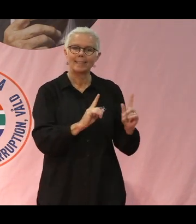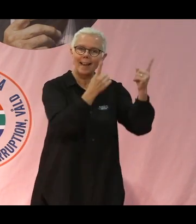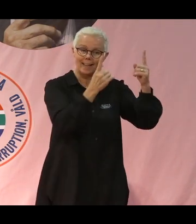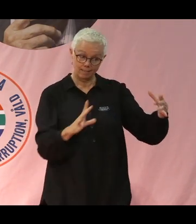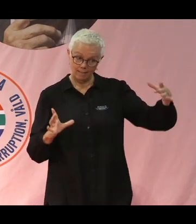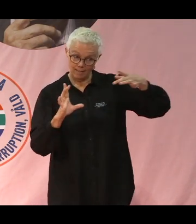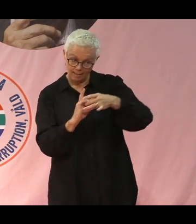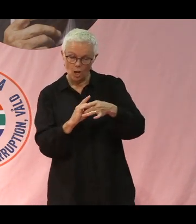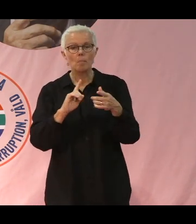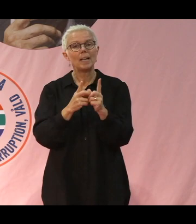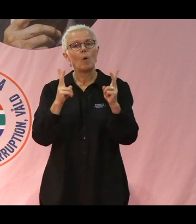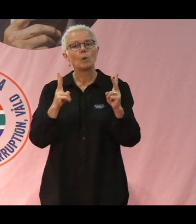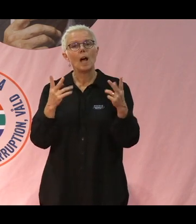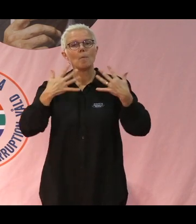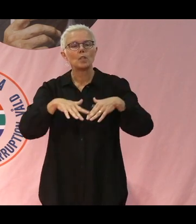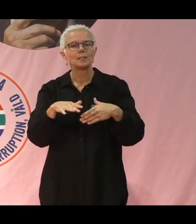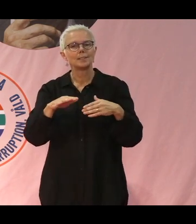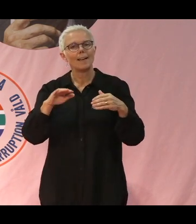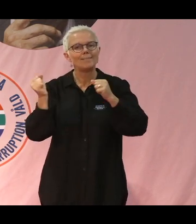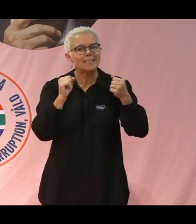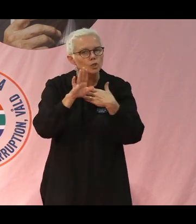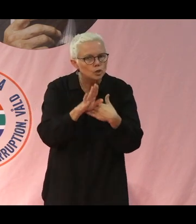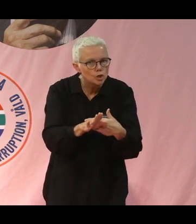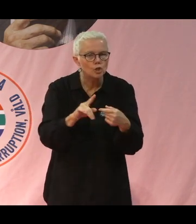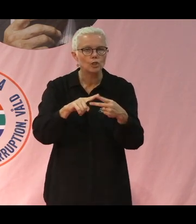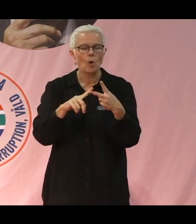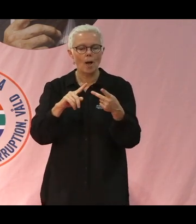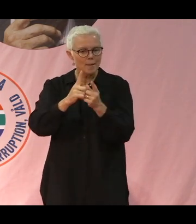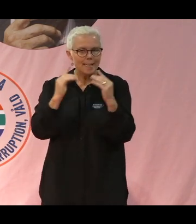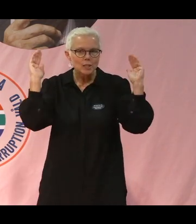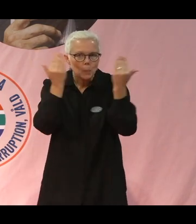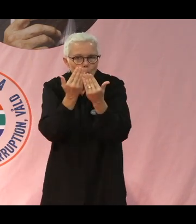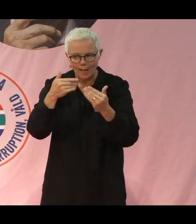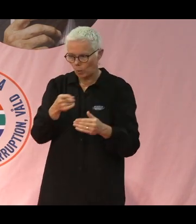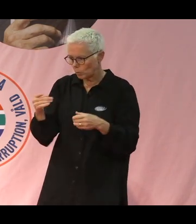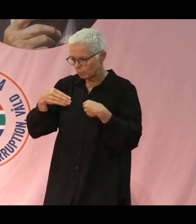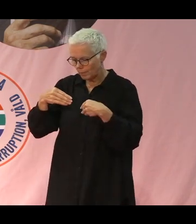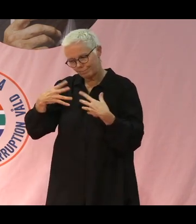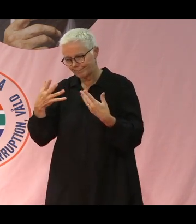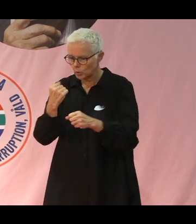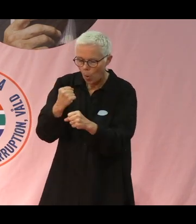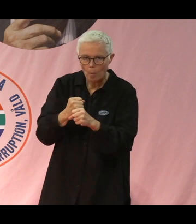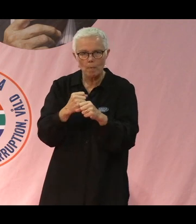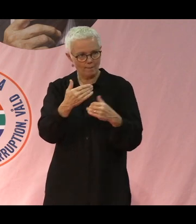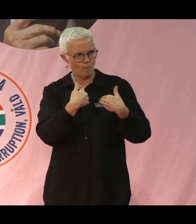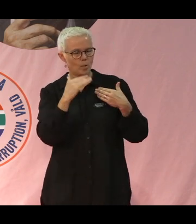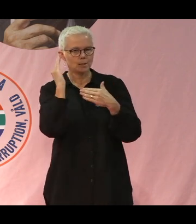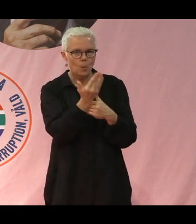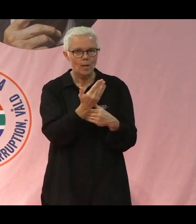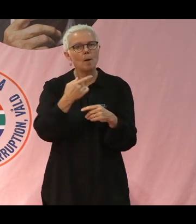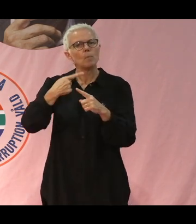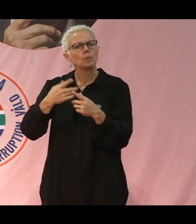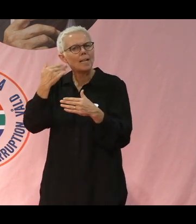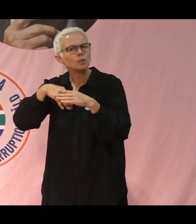vindskydd. Man ger skugga till människor som jobbar på åkrarna. Och man kan binda vatten eller spara vatten. Och